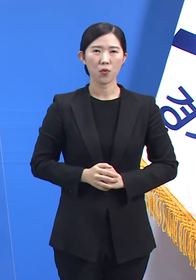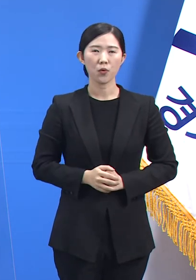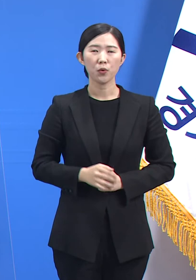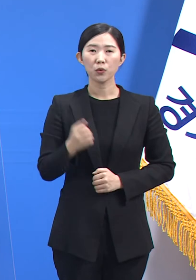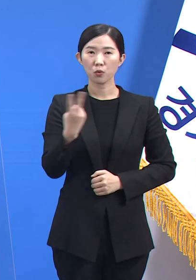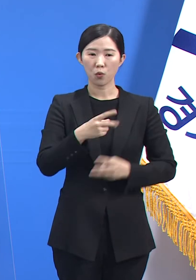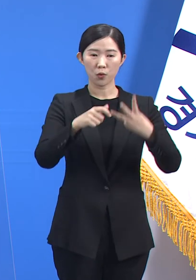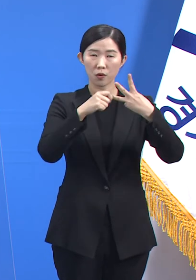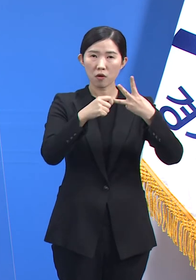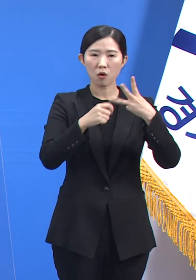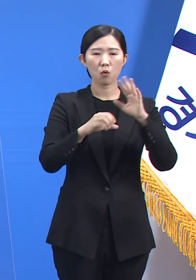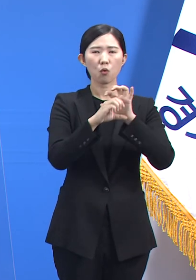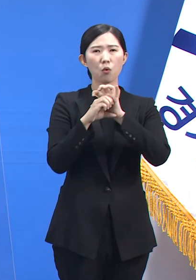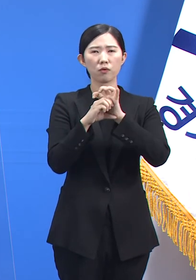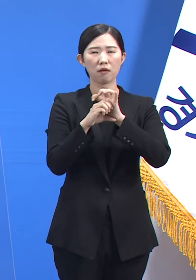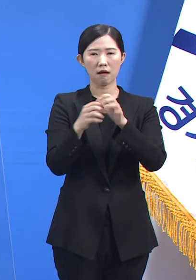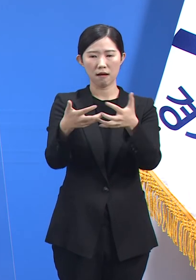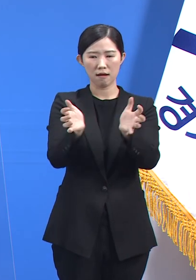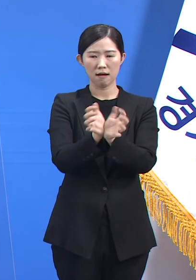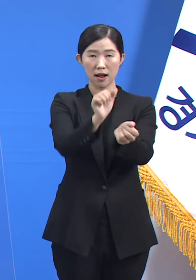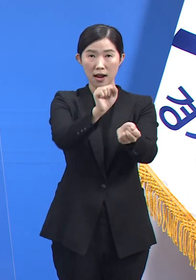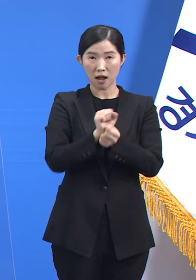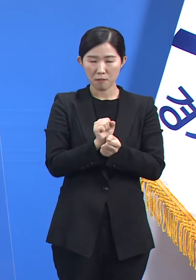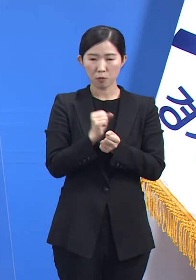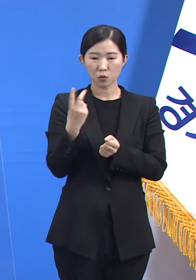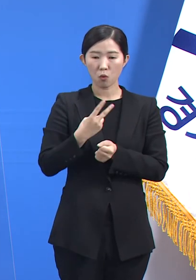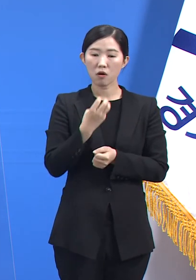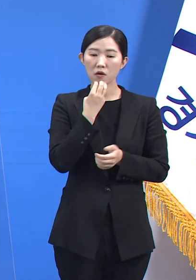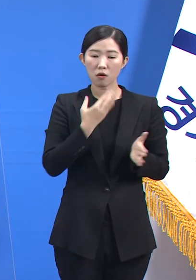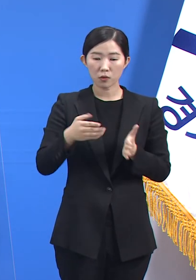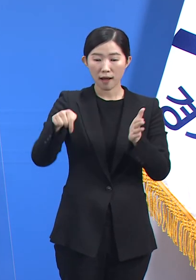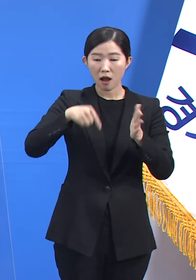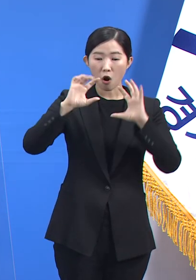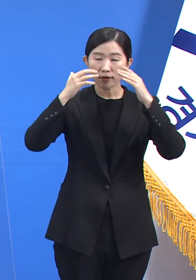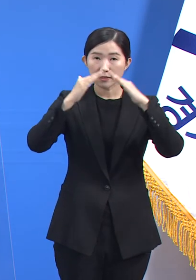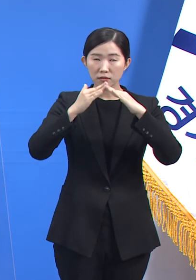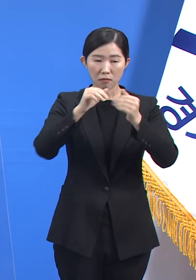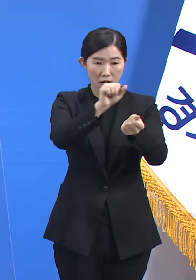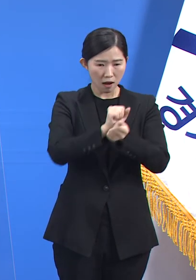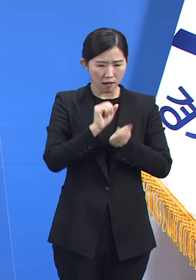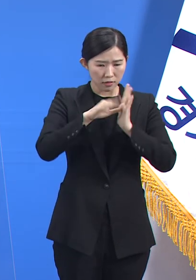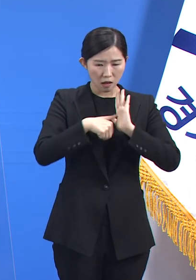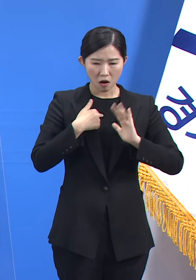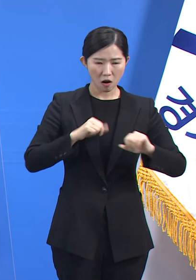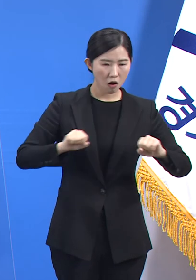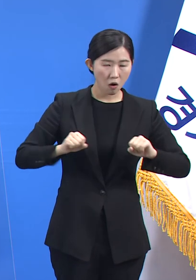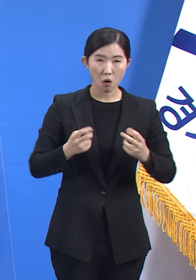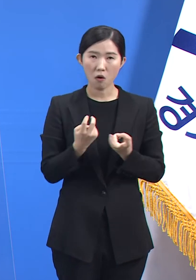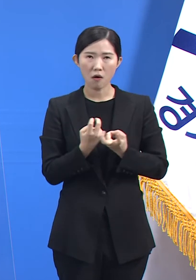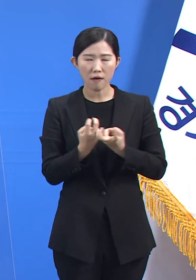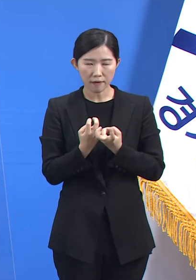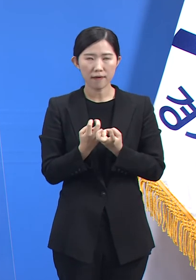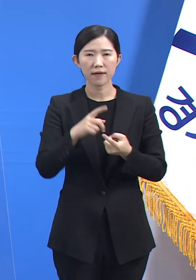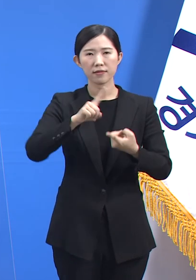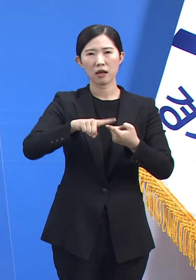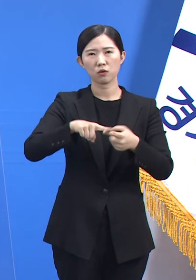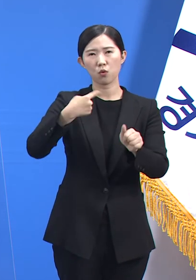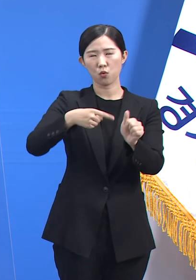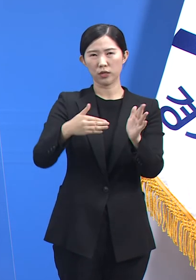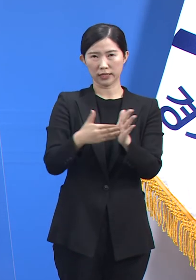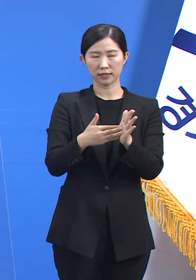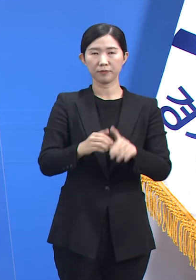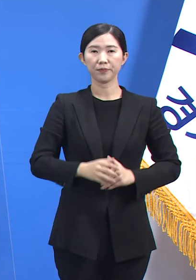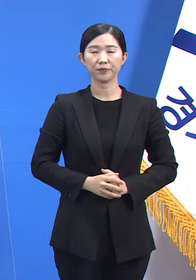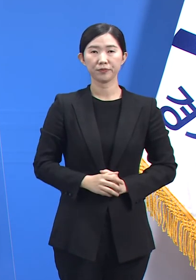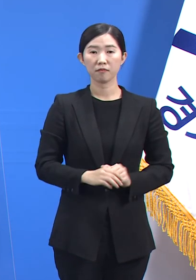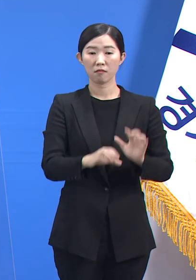집단 감염 사례와 원내 감염 전파 시 대처방안 등으로 이루어졌습니다. 코로나19 상황으로 인해